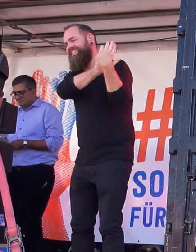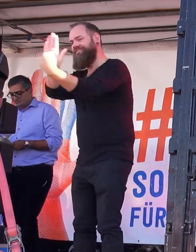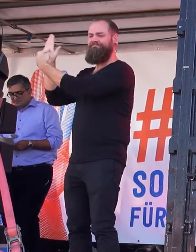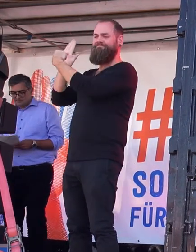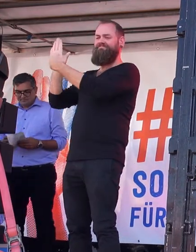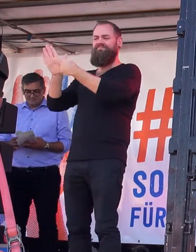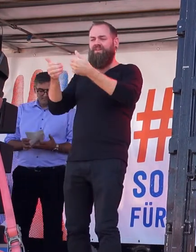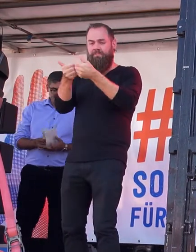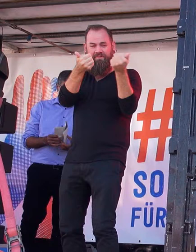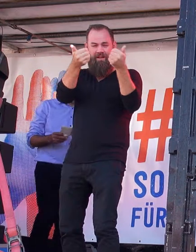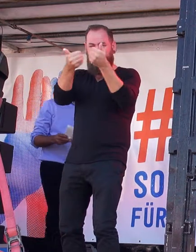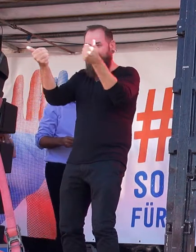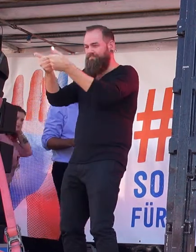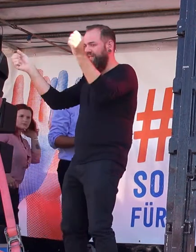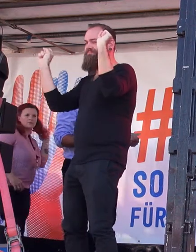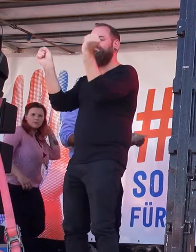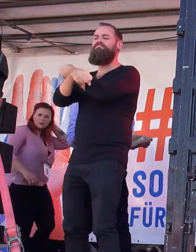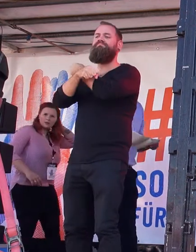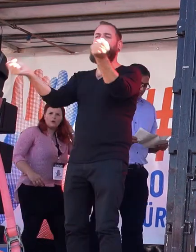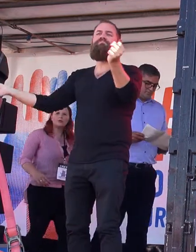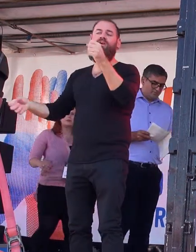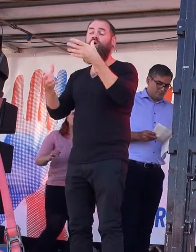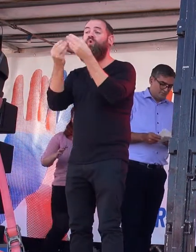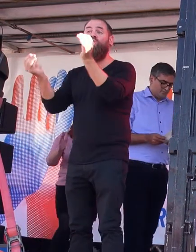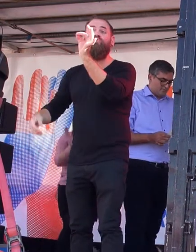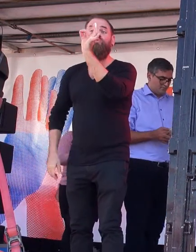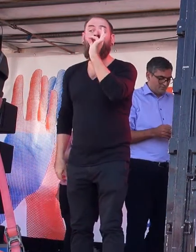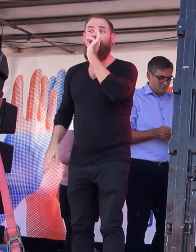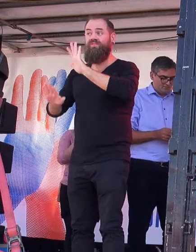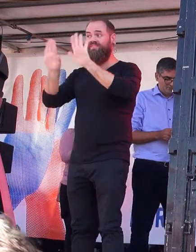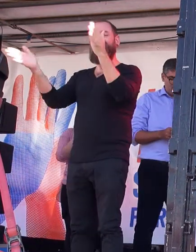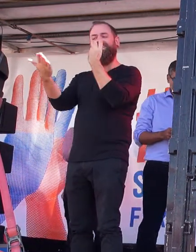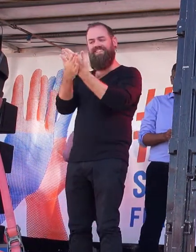keine Lösung. Die Würde des Menschen ist unteilbar.